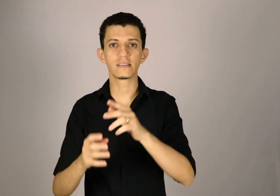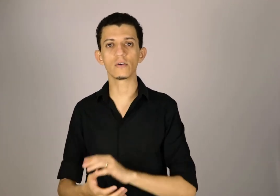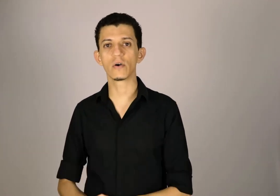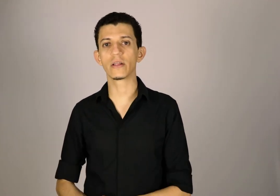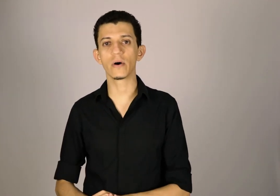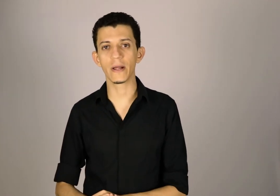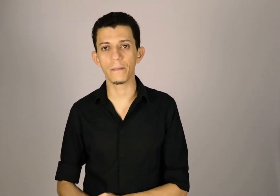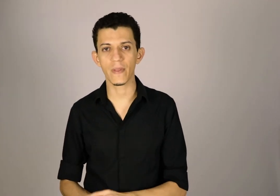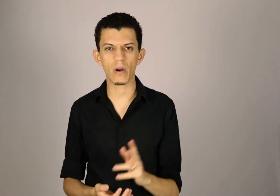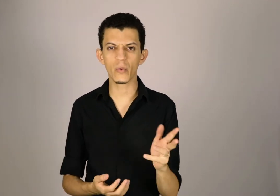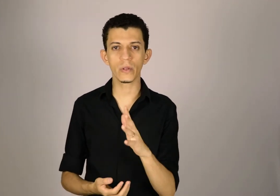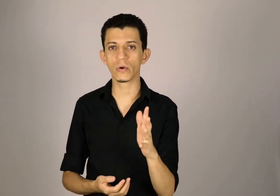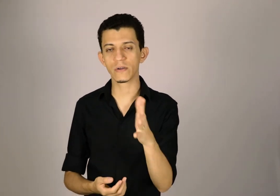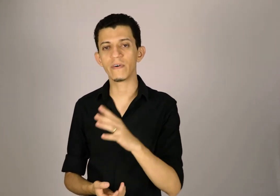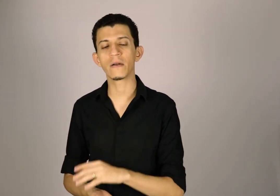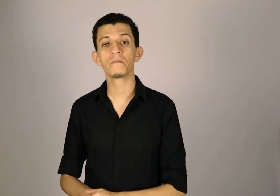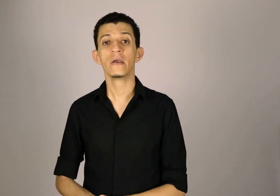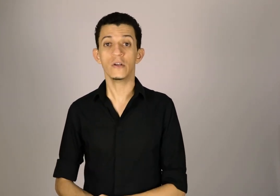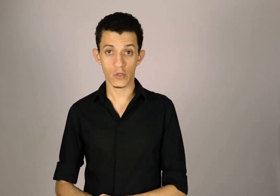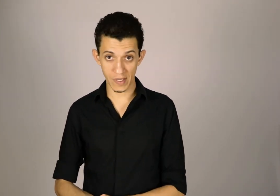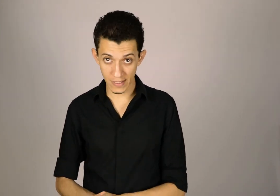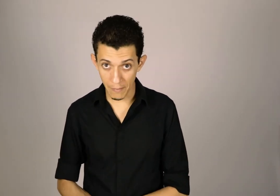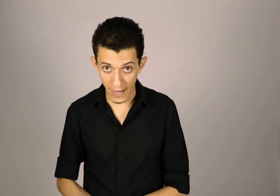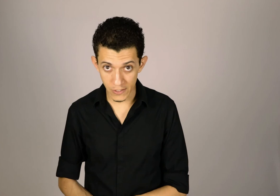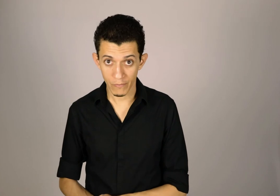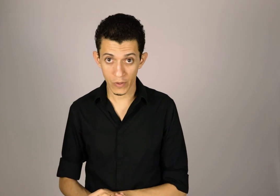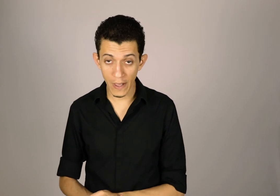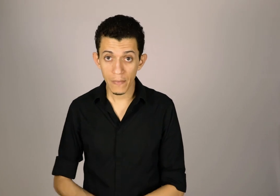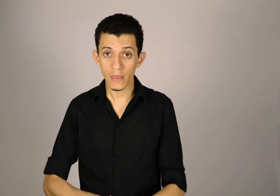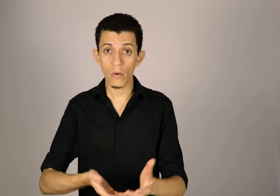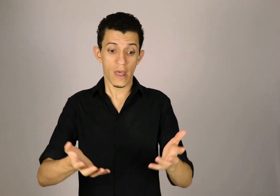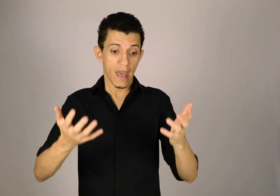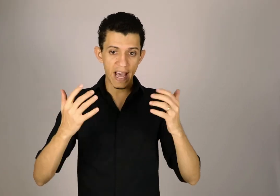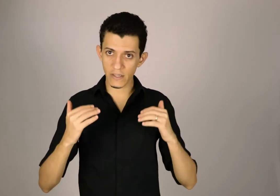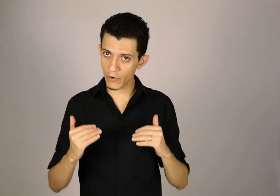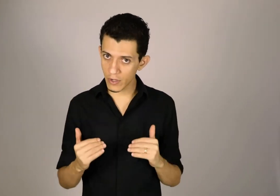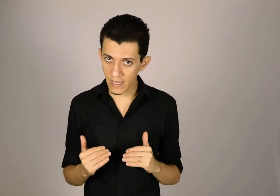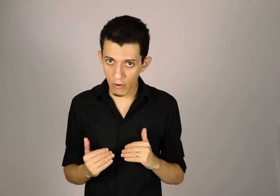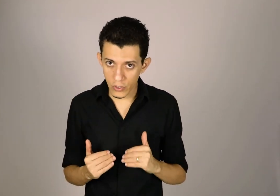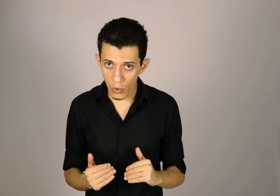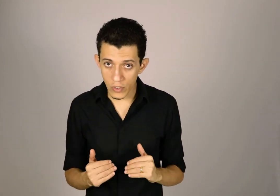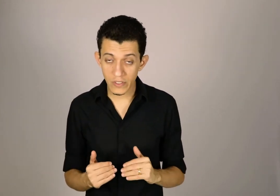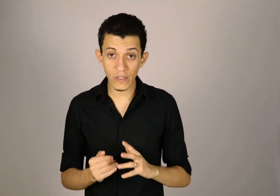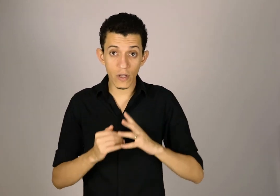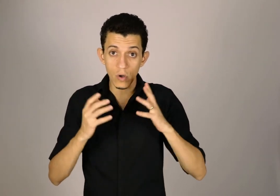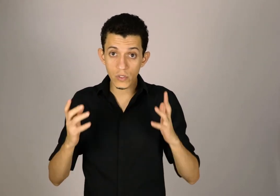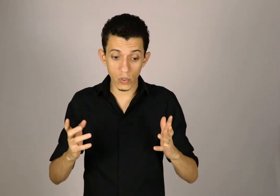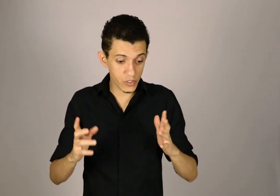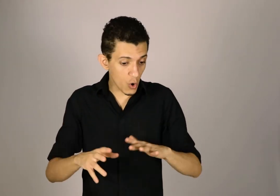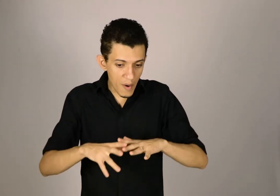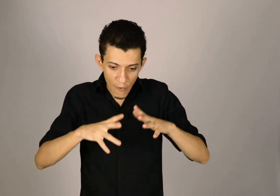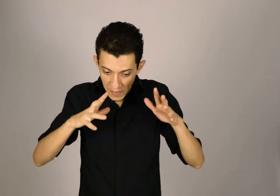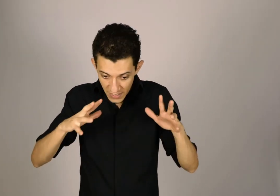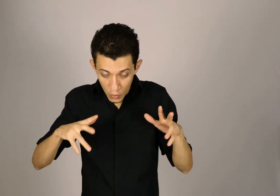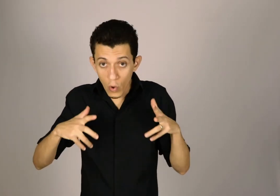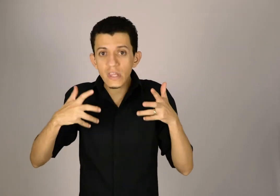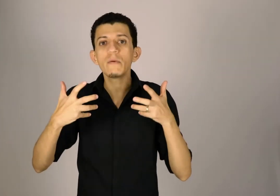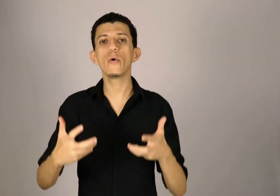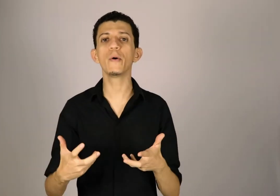ao seu redor aí. Na aula 1 e 2, eu falo sobre essa temática. Ok? Então, essa foi a nossa aula de hoje. Se você gostou, se de alguma forma isso aqui contribuiu para o seu